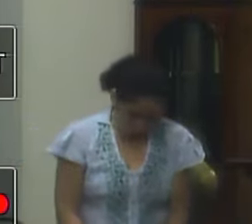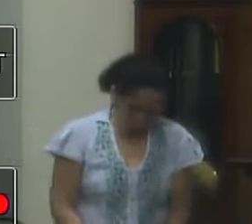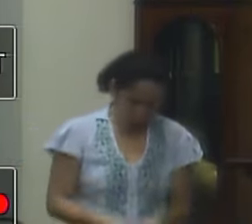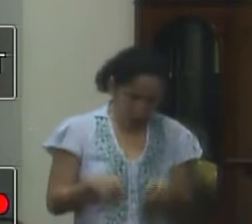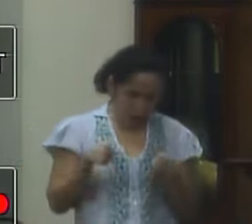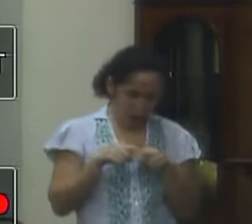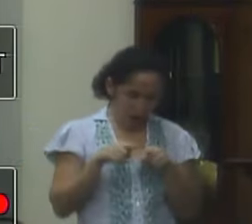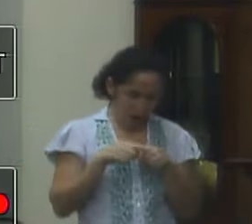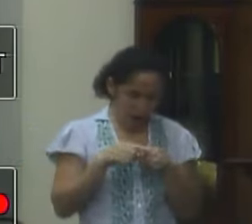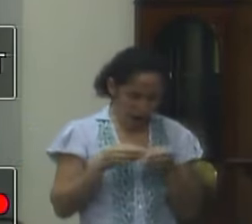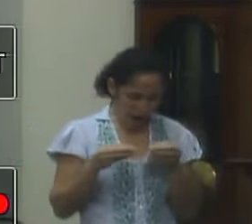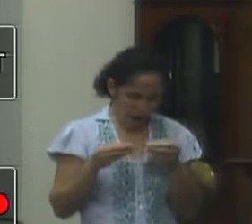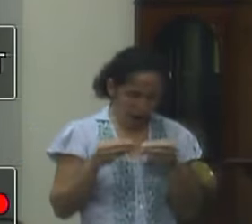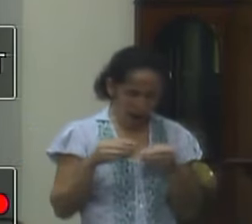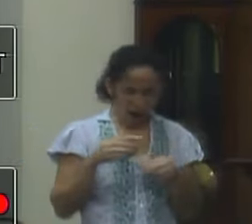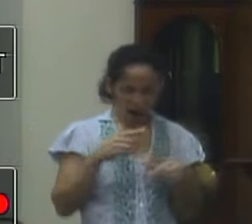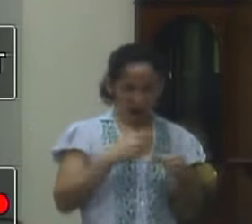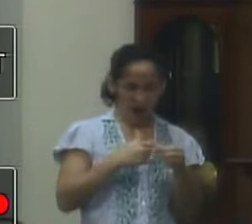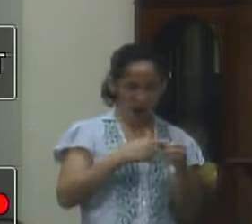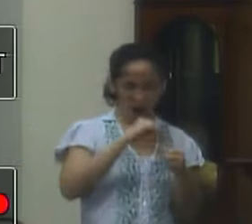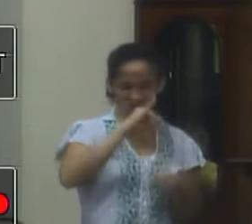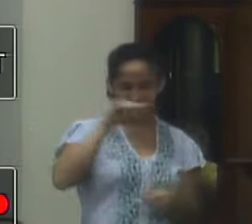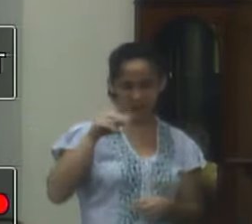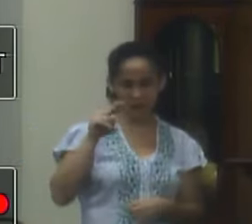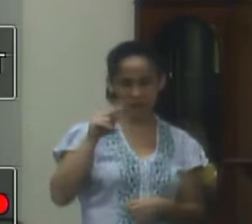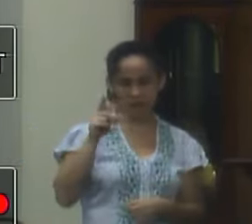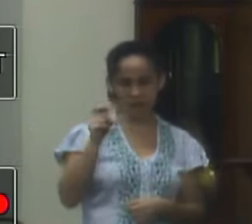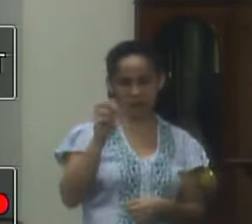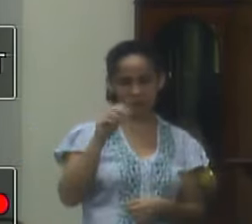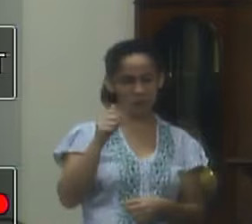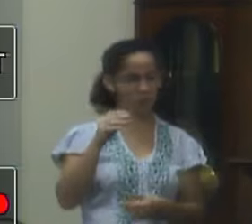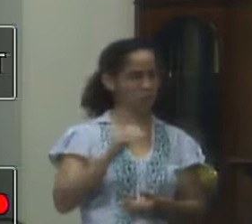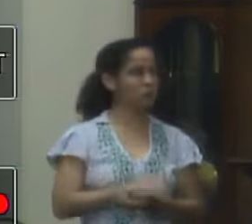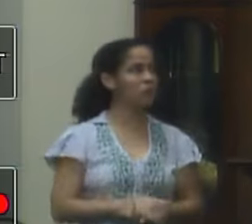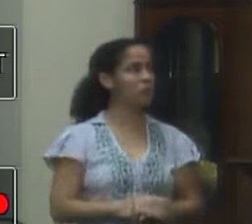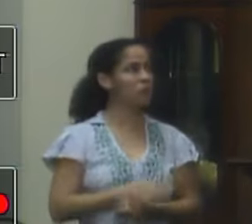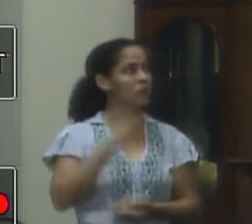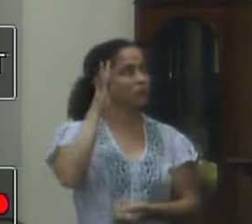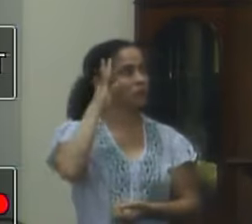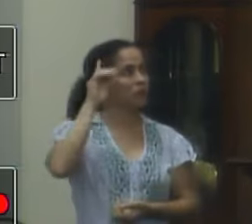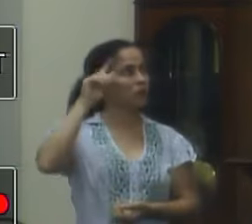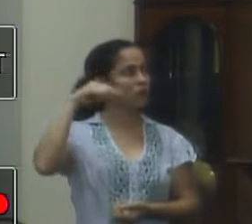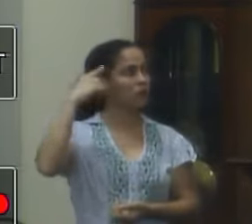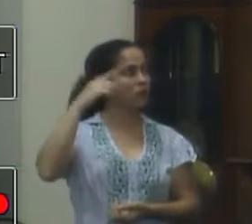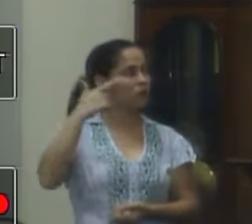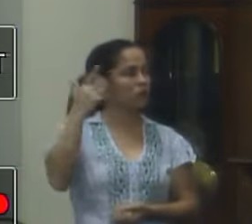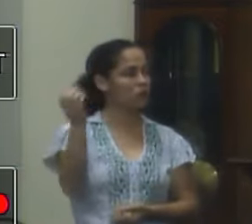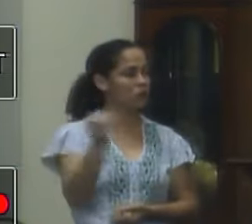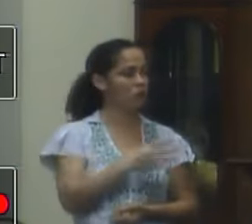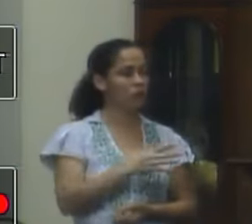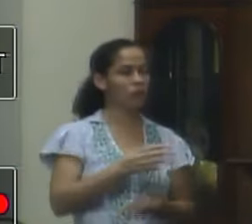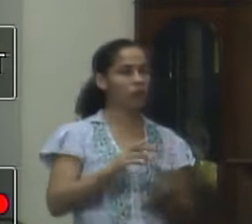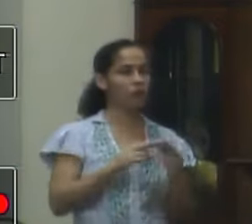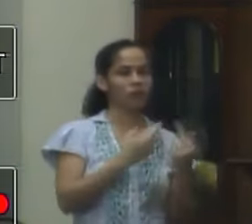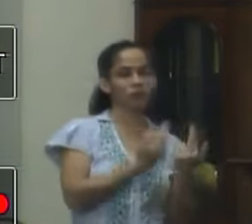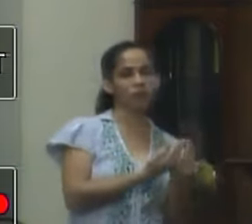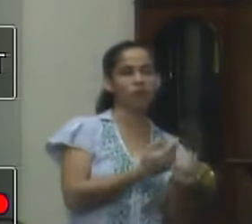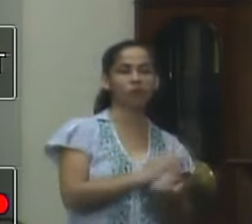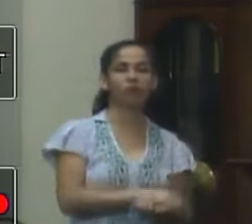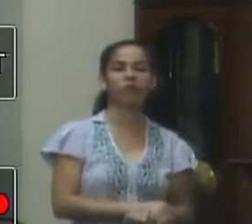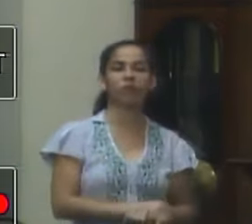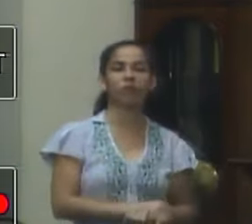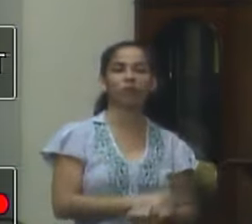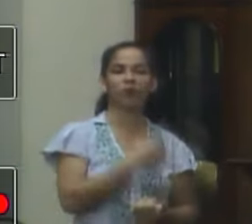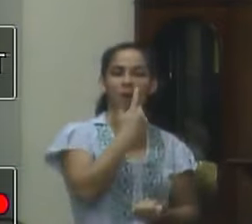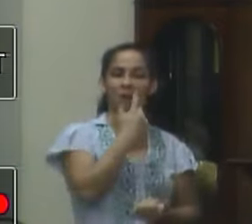nessa questão de Juparanã vamos ter novamente lá na quarta-feira que vem uma nova reunião para a questão do turismo vamos